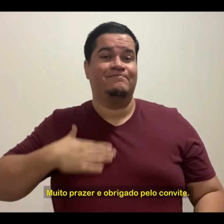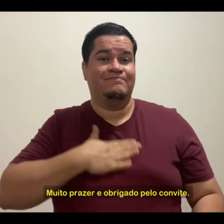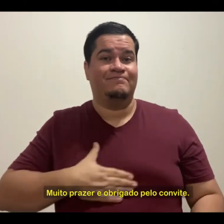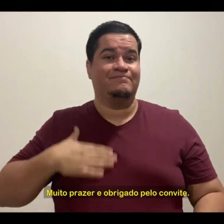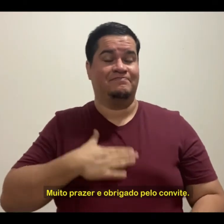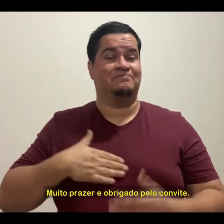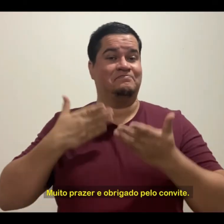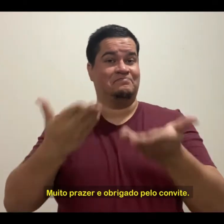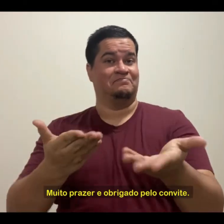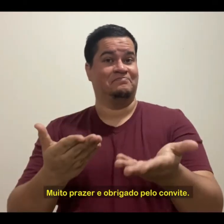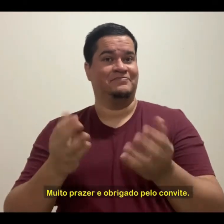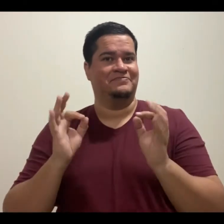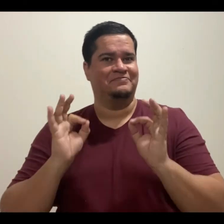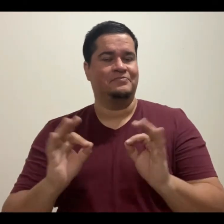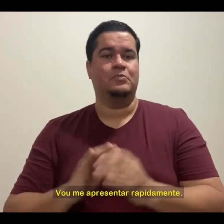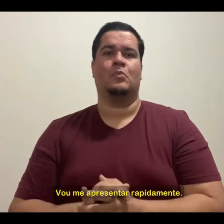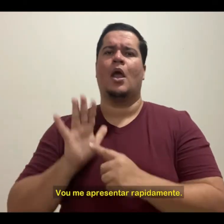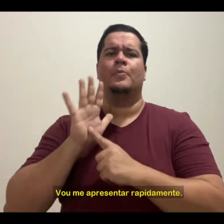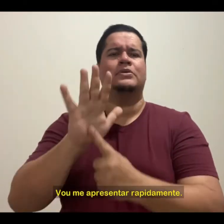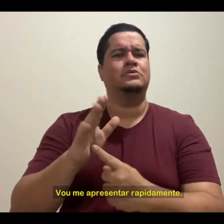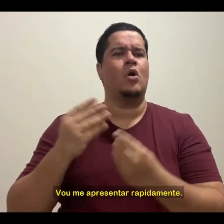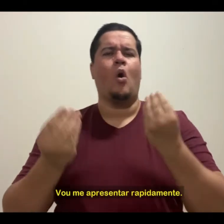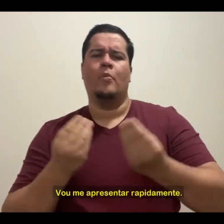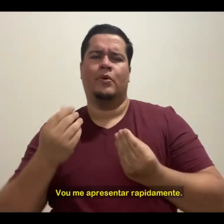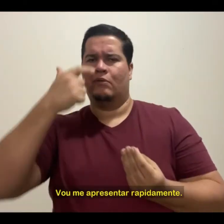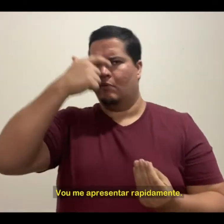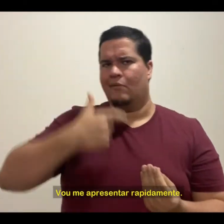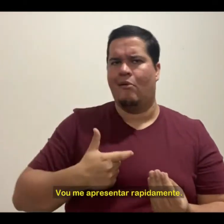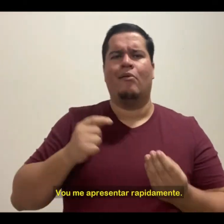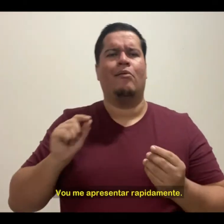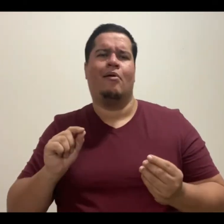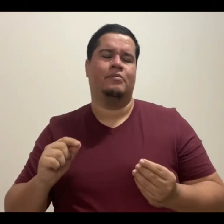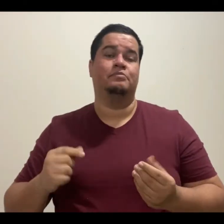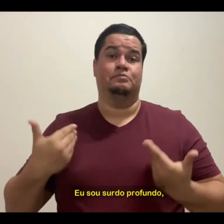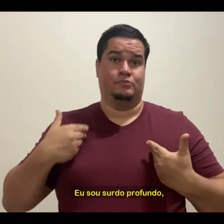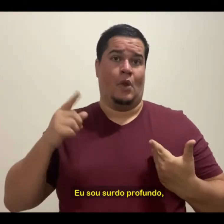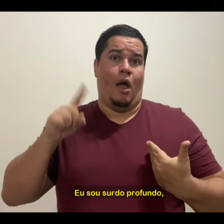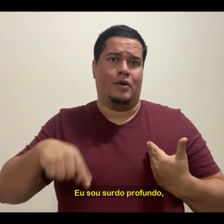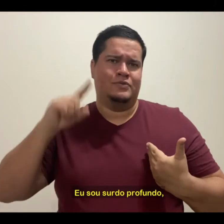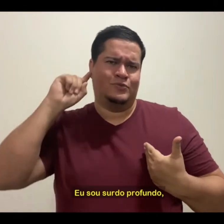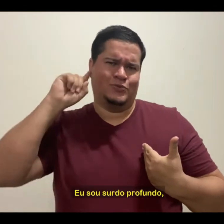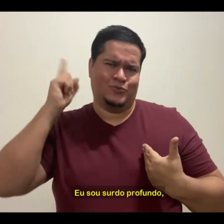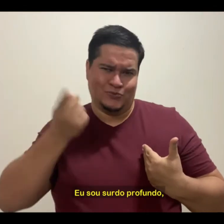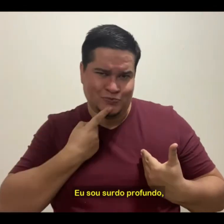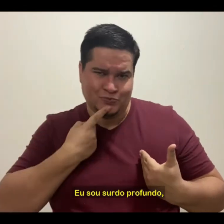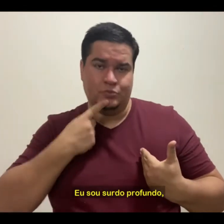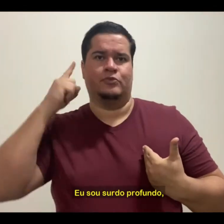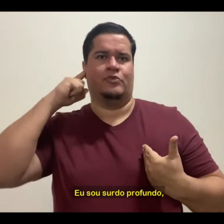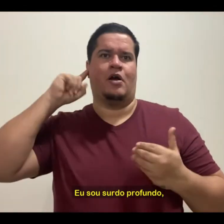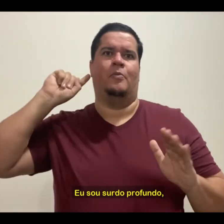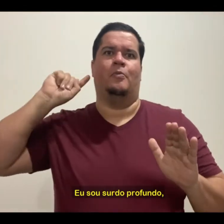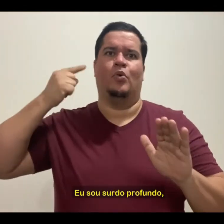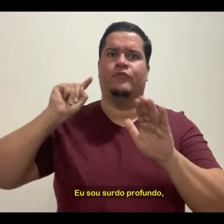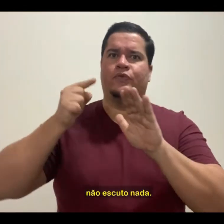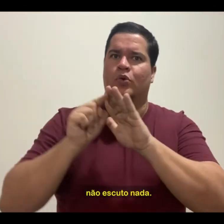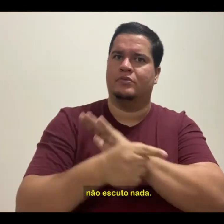obrigado pelo convite. Vou me apresentar rapidamente. Eu sou surdo, profundo, não